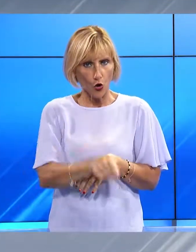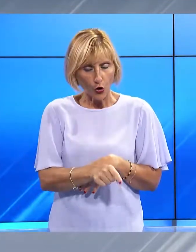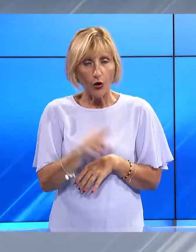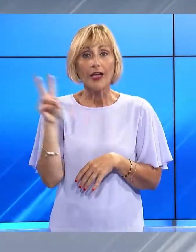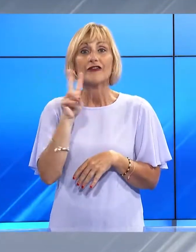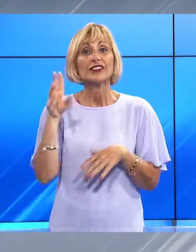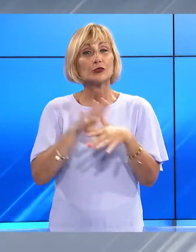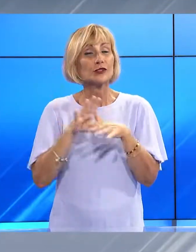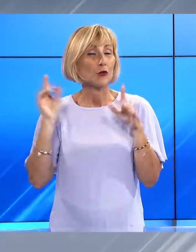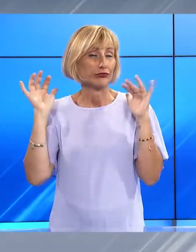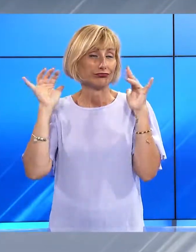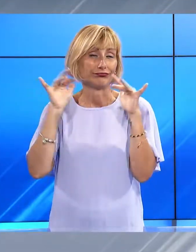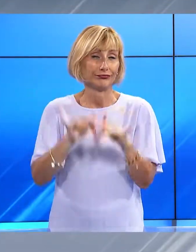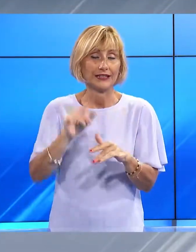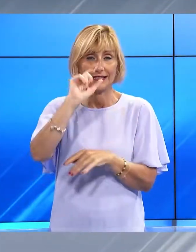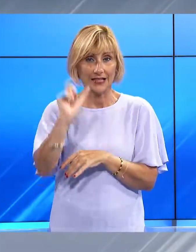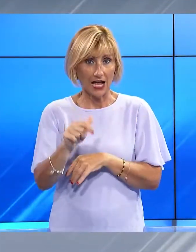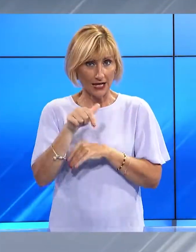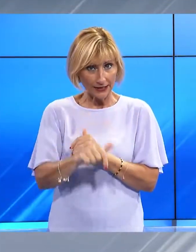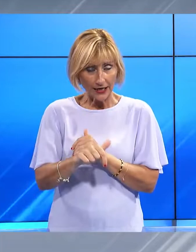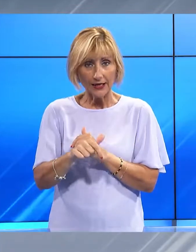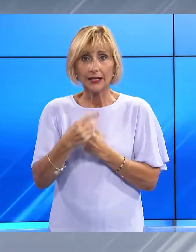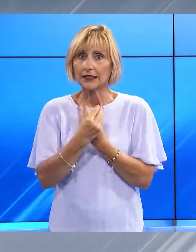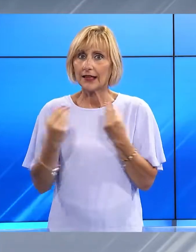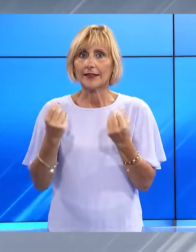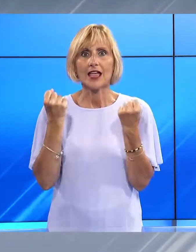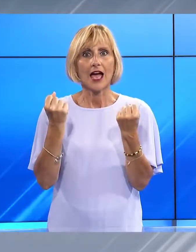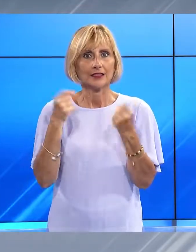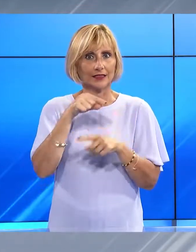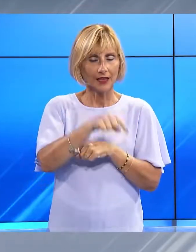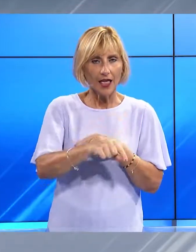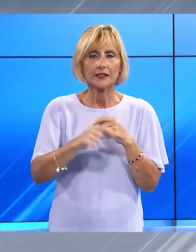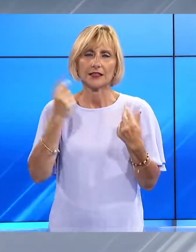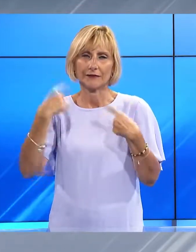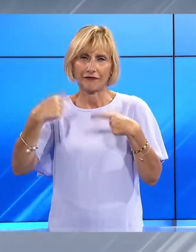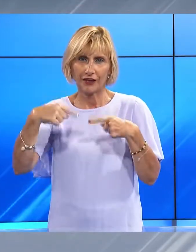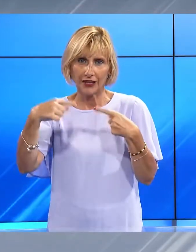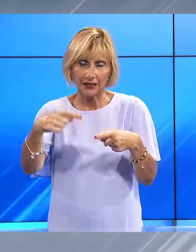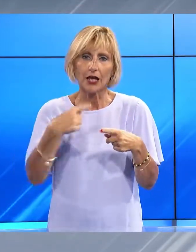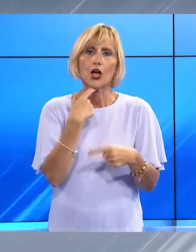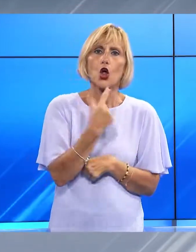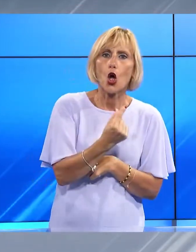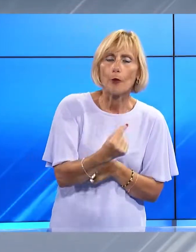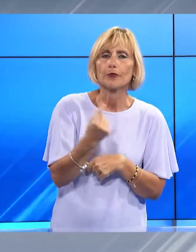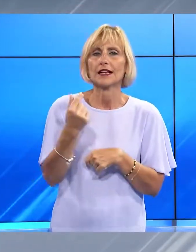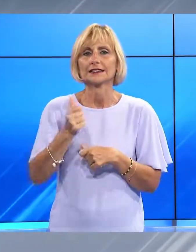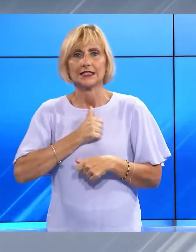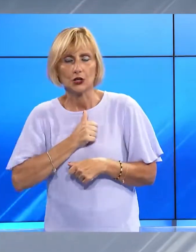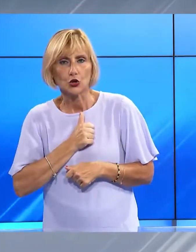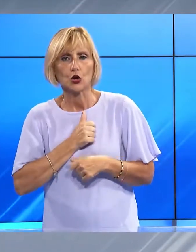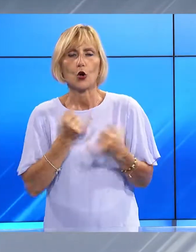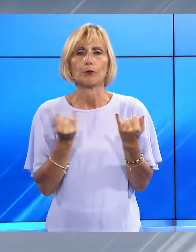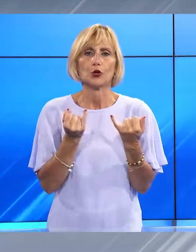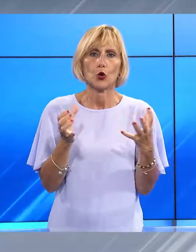Italia, arrivate a Seravezza. Centinaia di atleti che si sono sfidati nelle categorie singolo, coppia, piccole e grande squadra e i